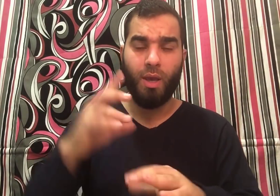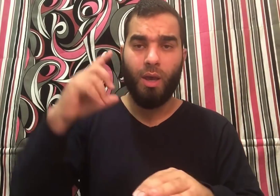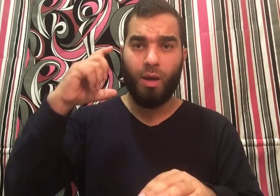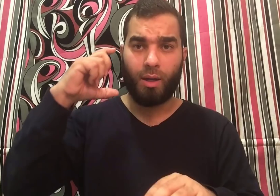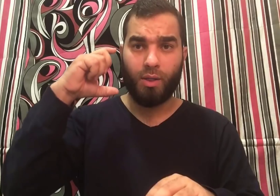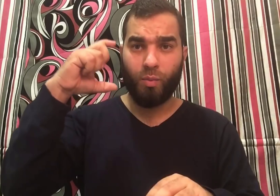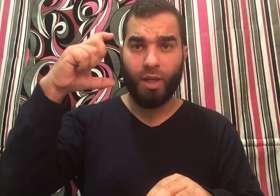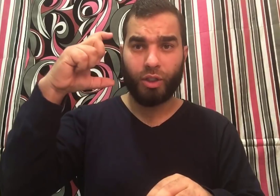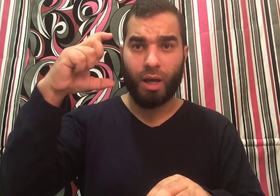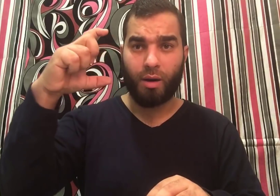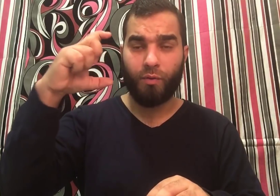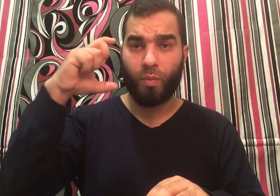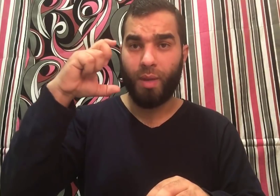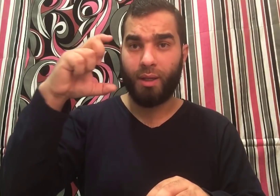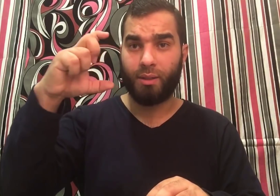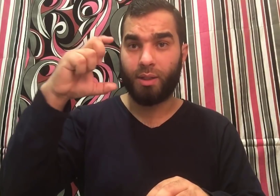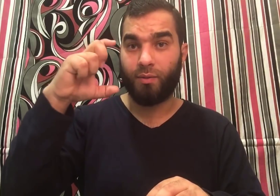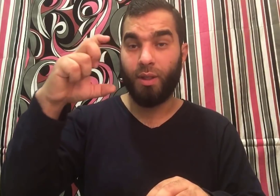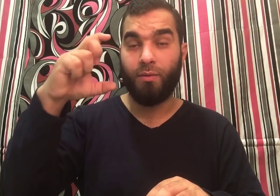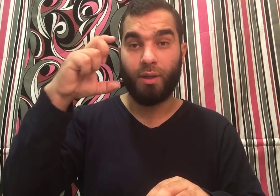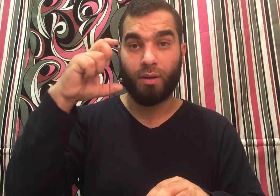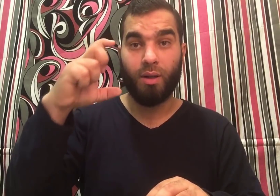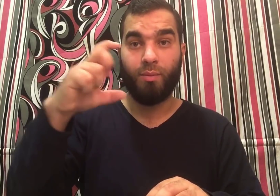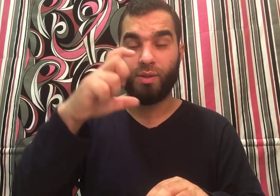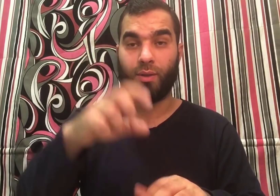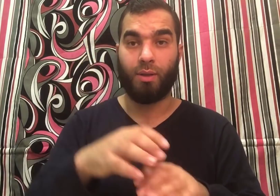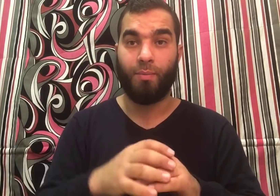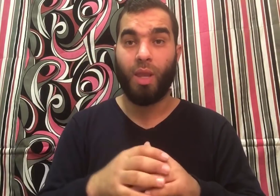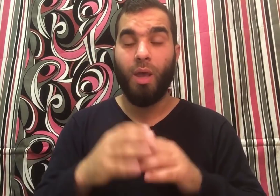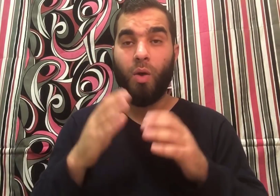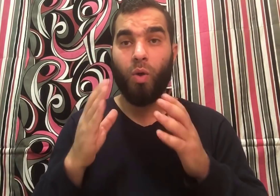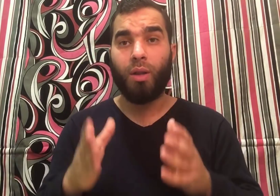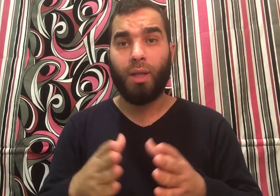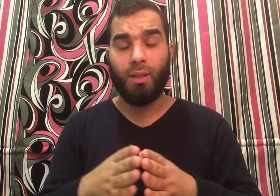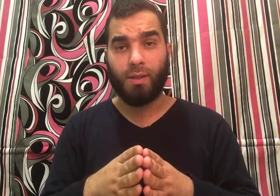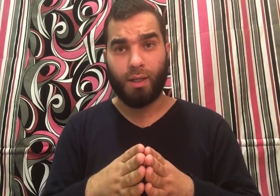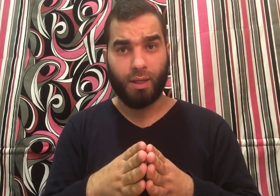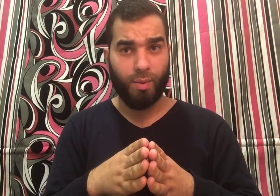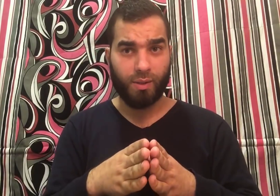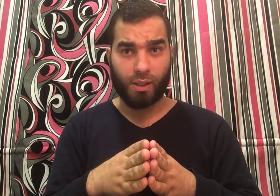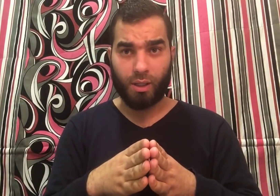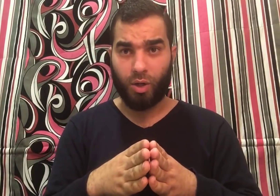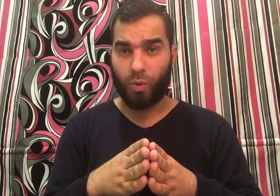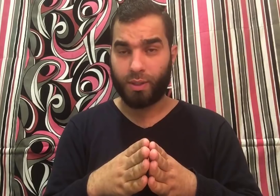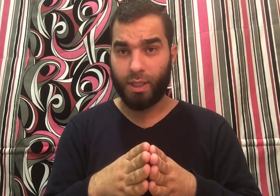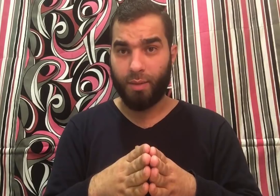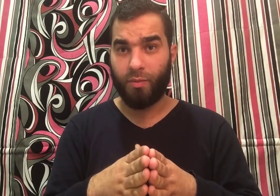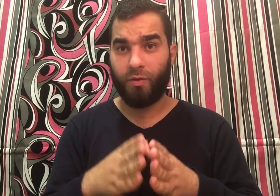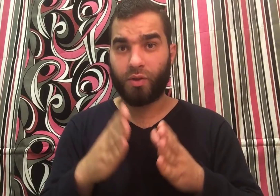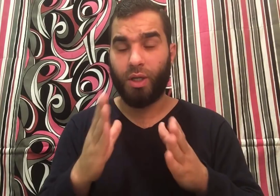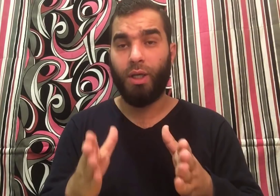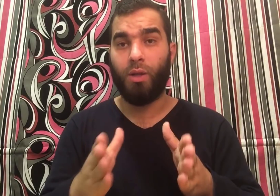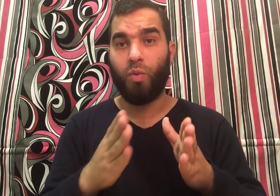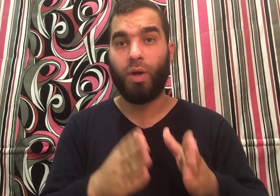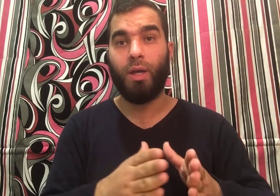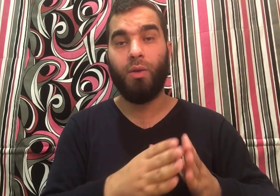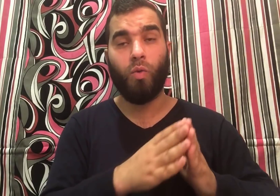ركزوا معا شنح أعرفكم معنا التصفيد في نقاط بسيطة ورد حديث عن النبي صلى الله عليه وسلم في صحيح البخاري